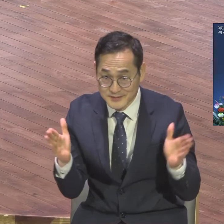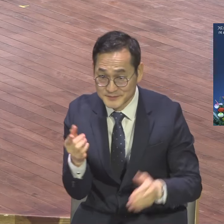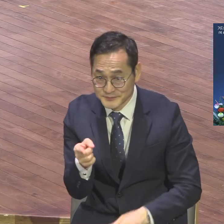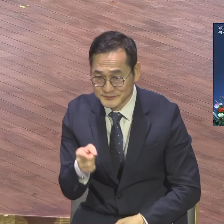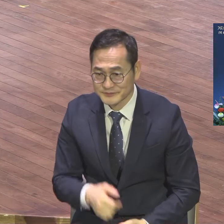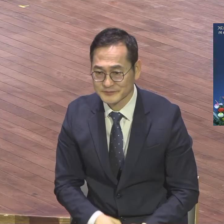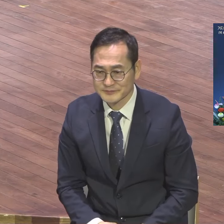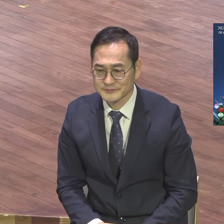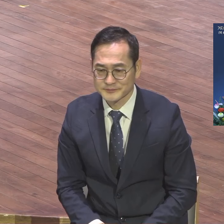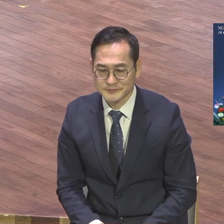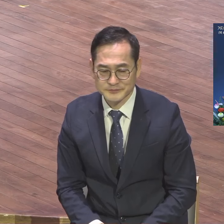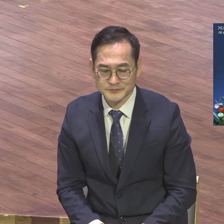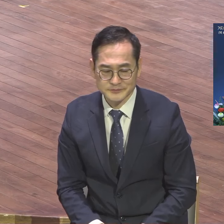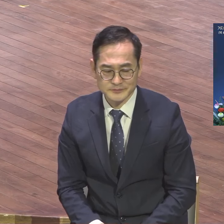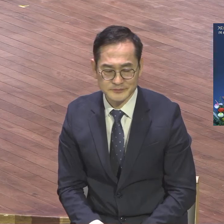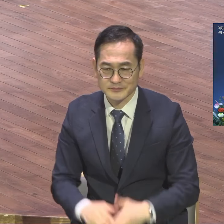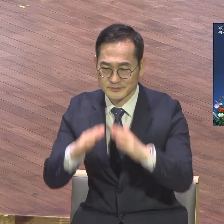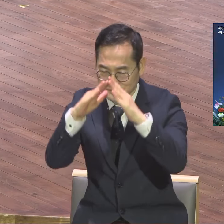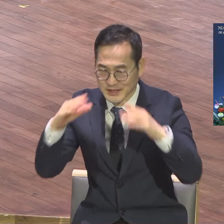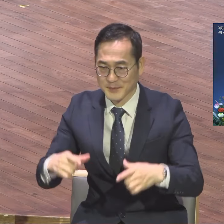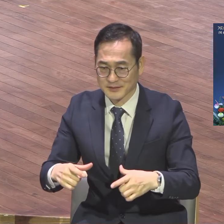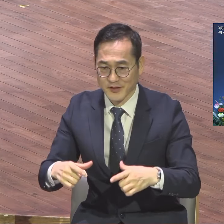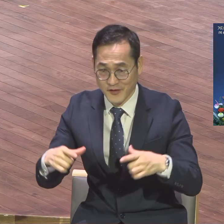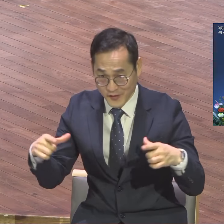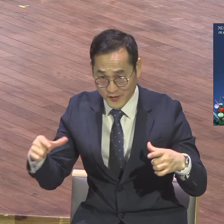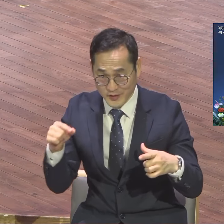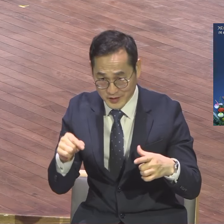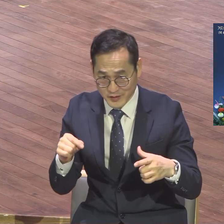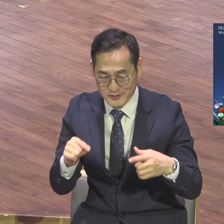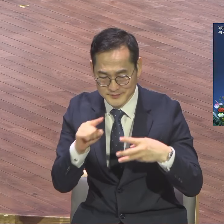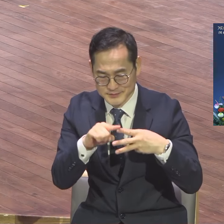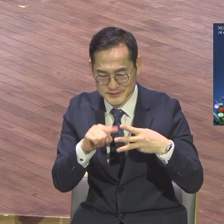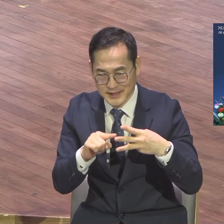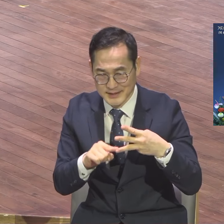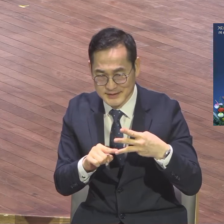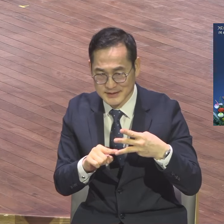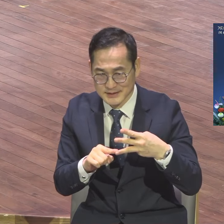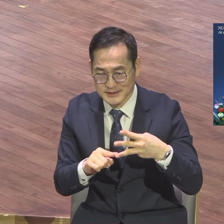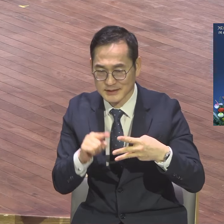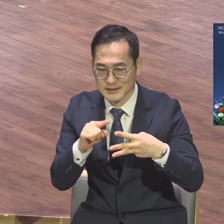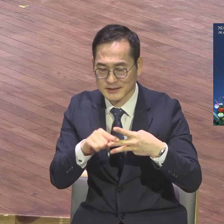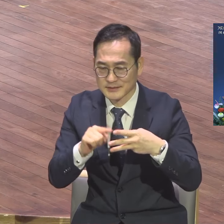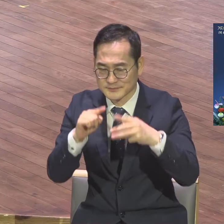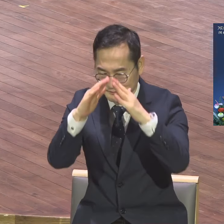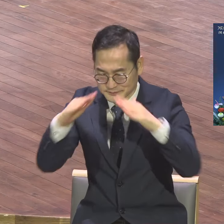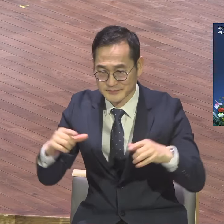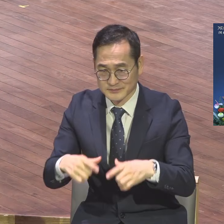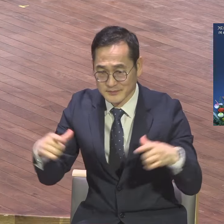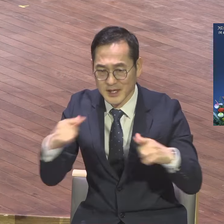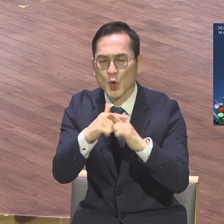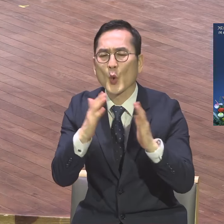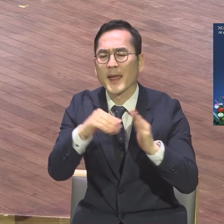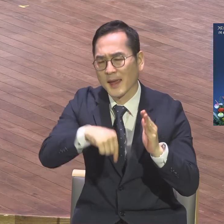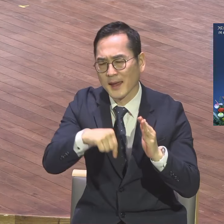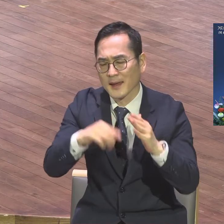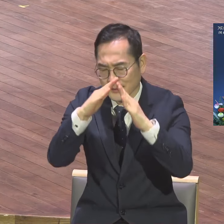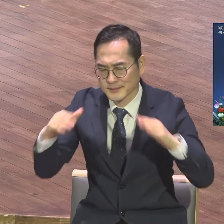일단 세 가지입니다. 첫째는 이 교회 장막틀을 넓혀야 되는데 스타트만 운동을 통해서